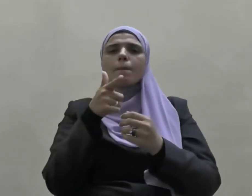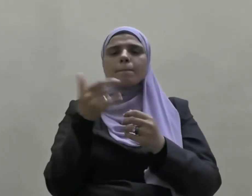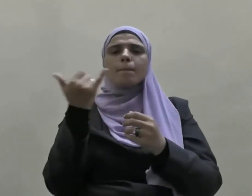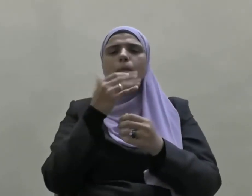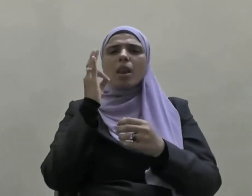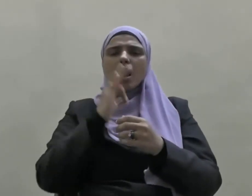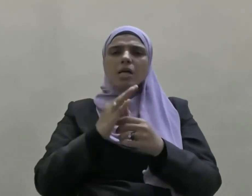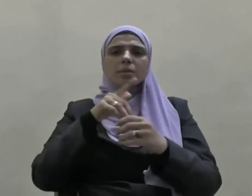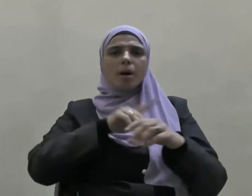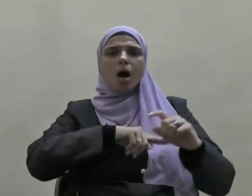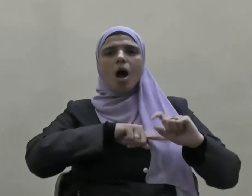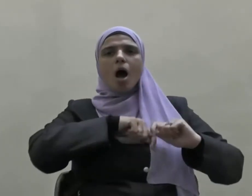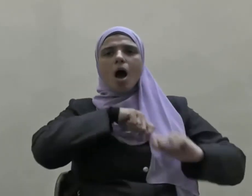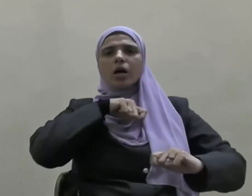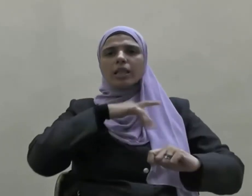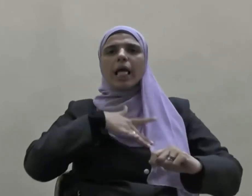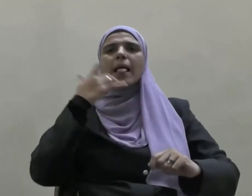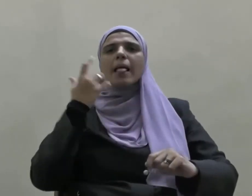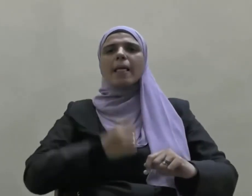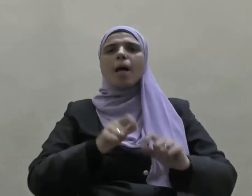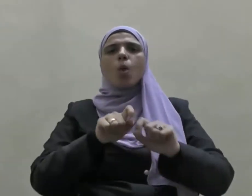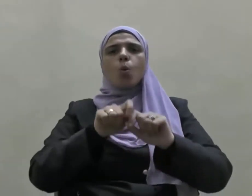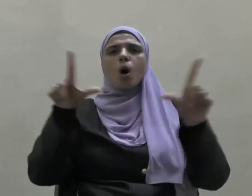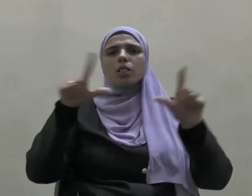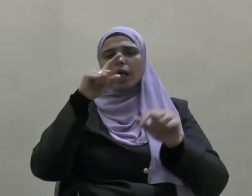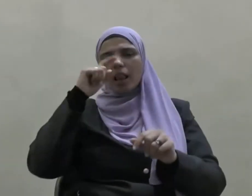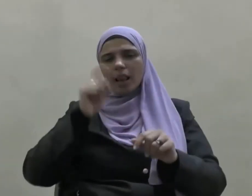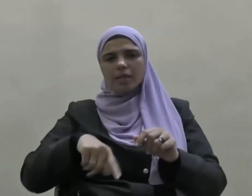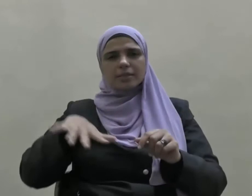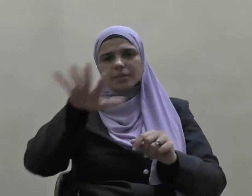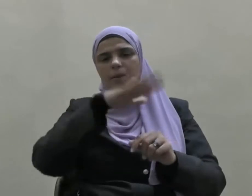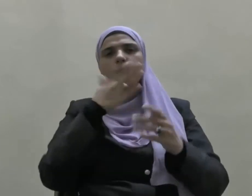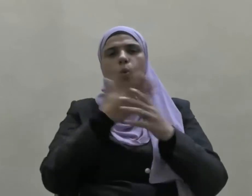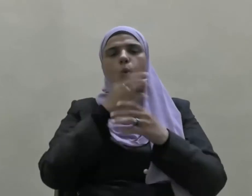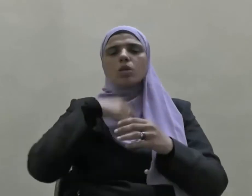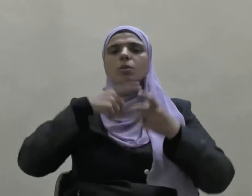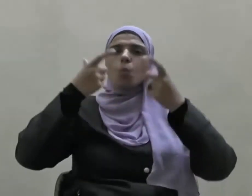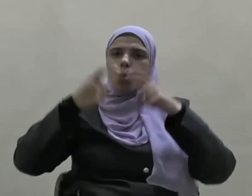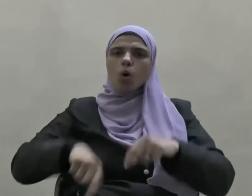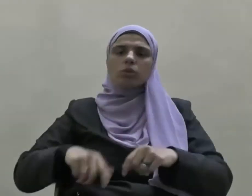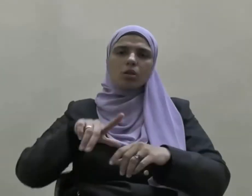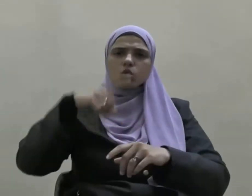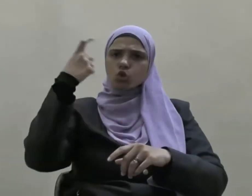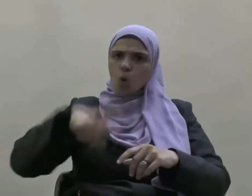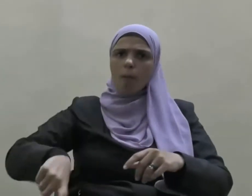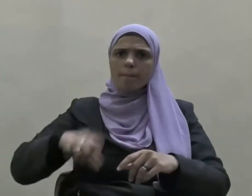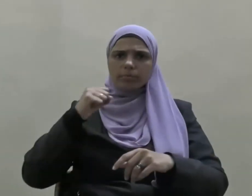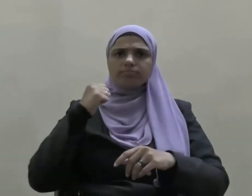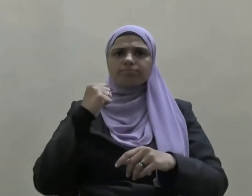يحتاج إلى عقيدة إيمانية ووطنية صلبة